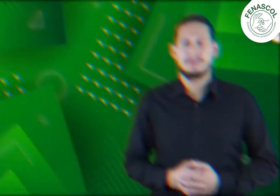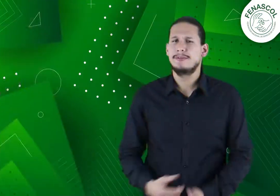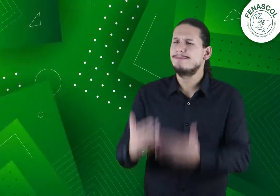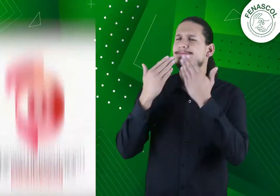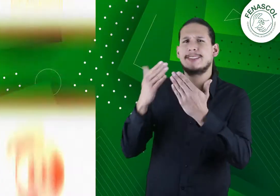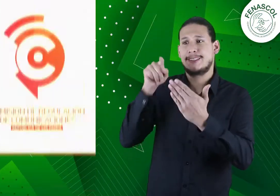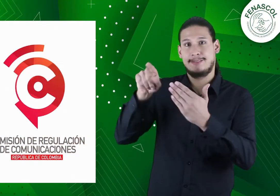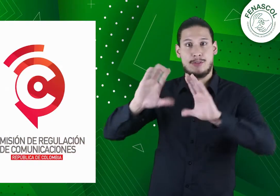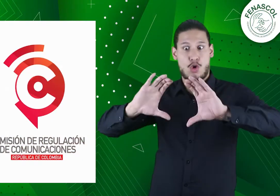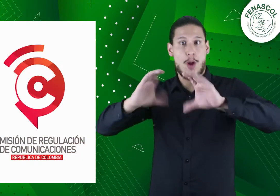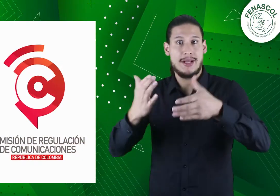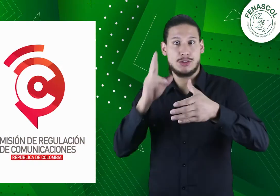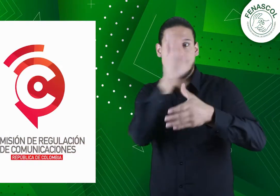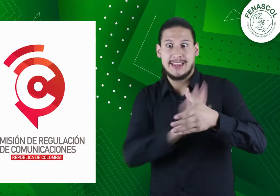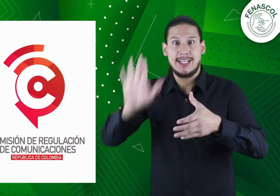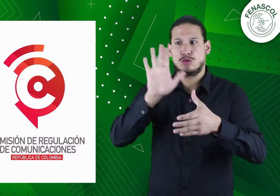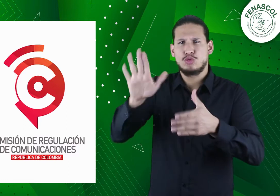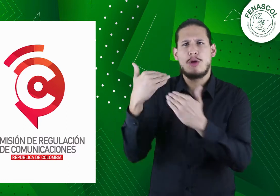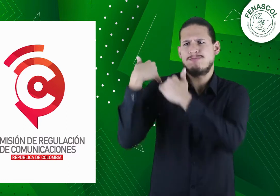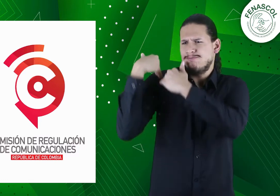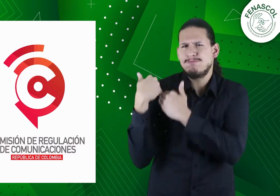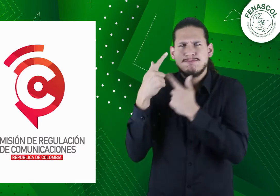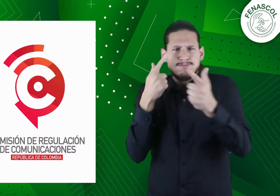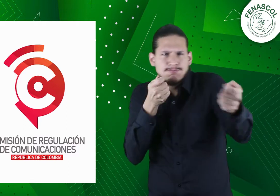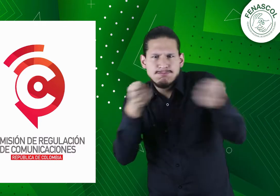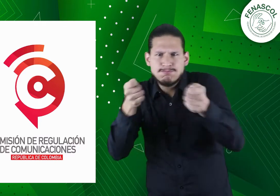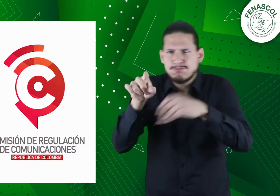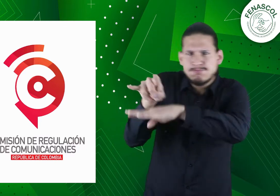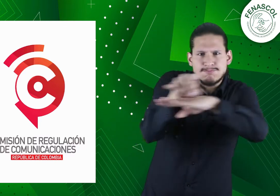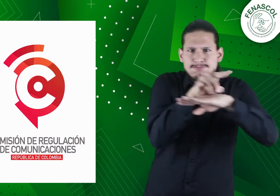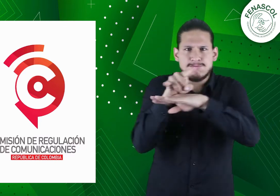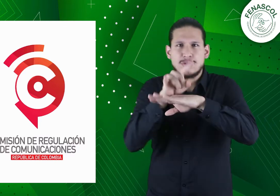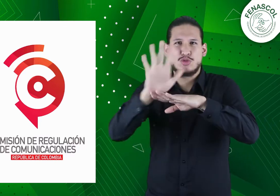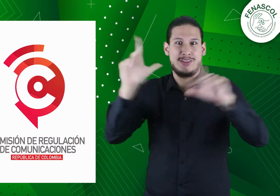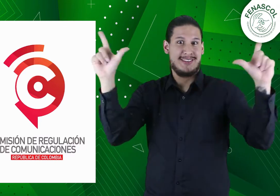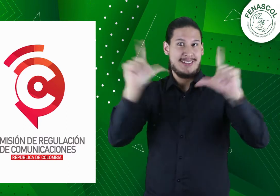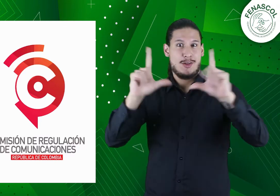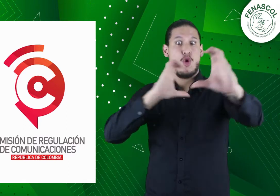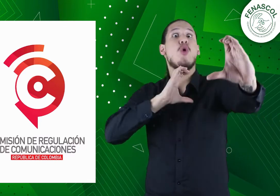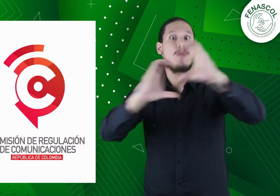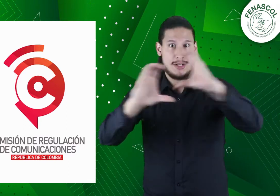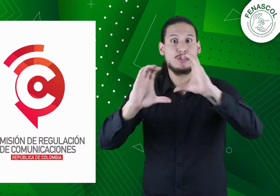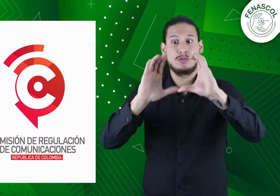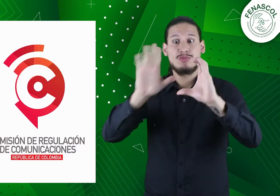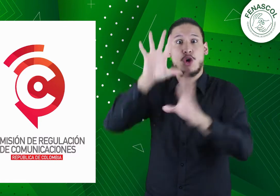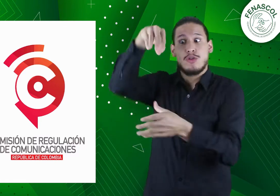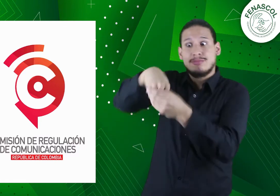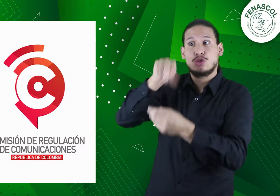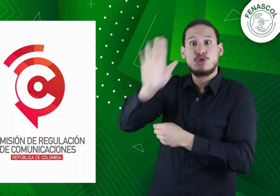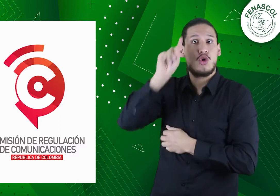país. Esto es gracias a que la Comisión de Regulación de Comunicaciones, CRC, instancia del